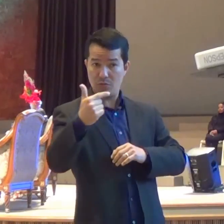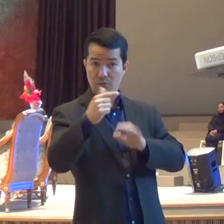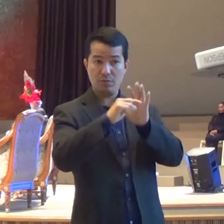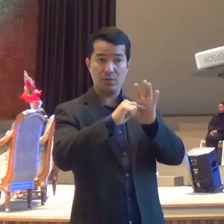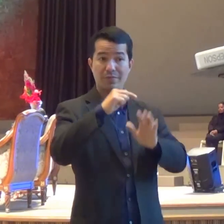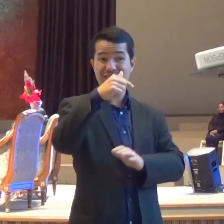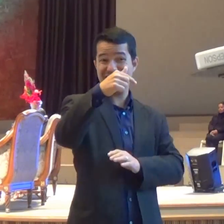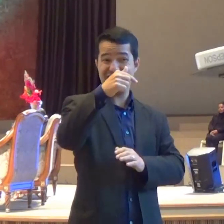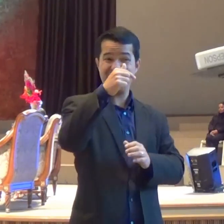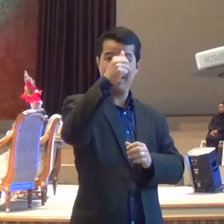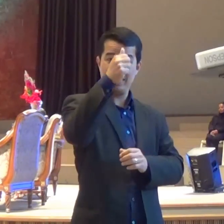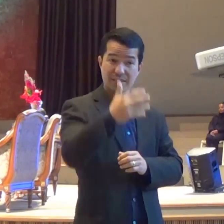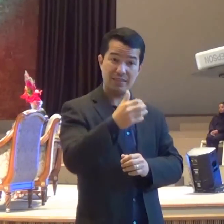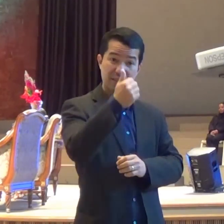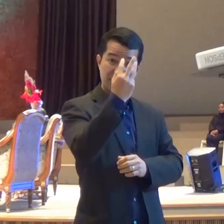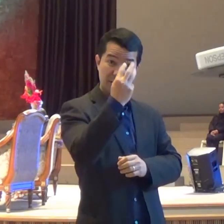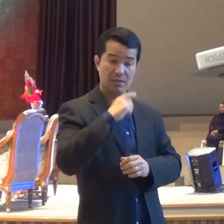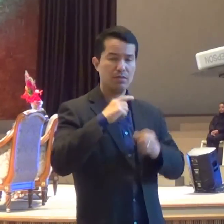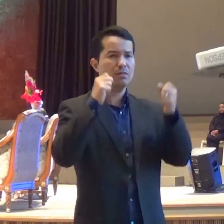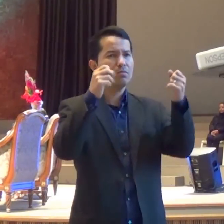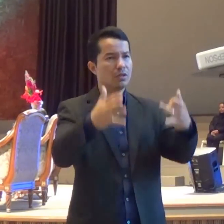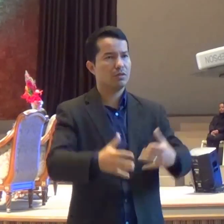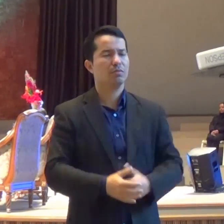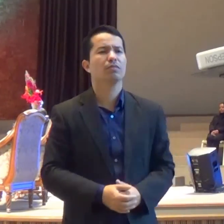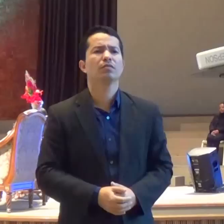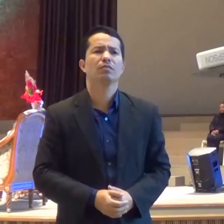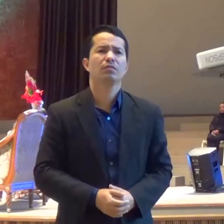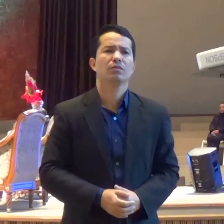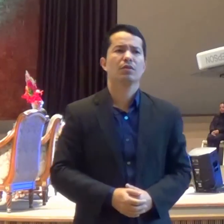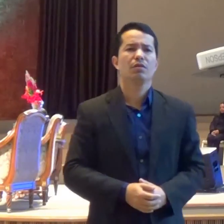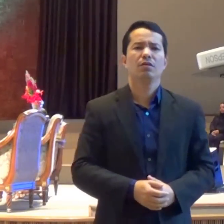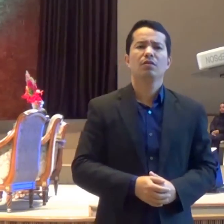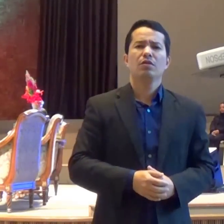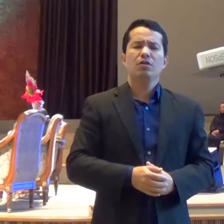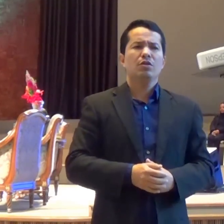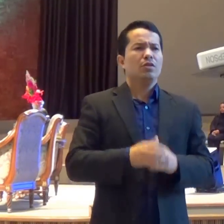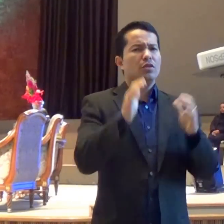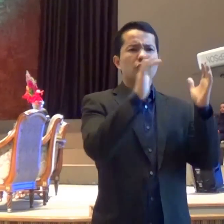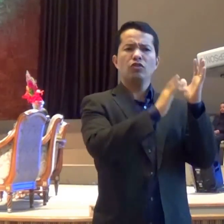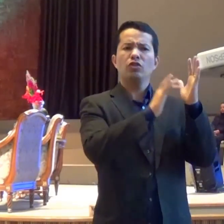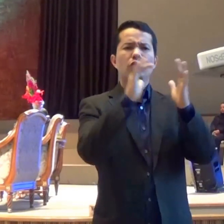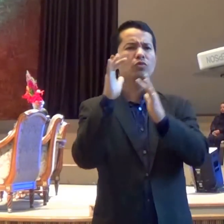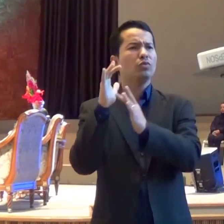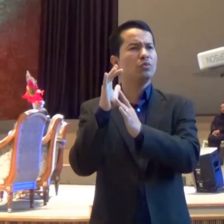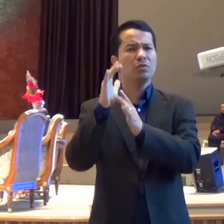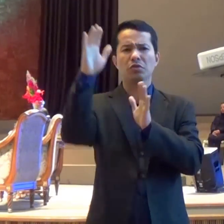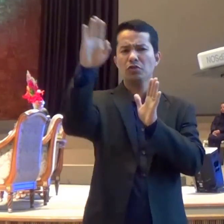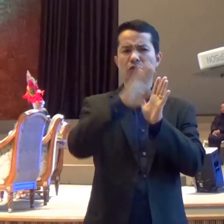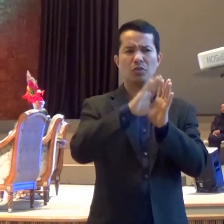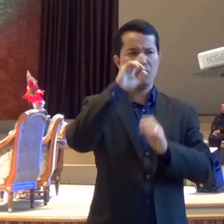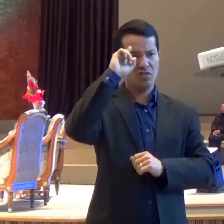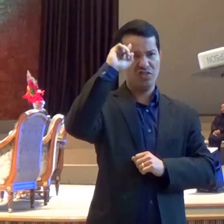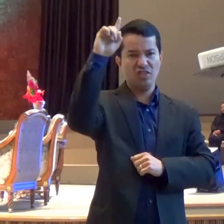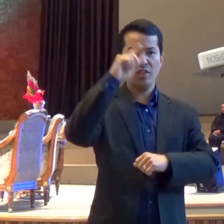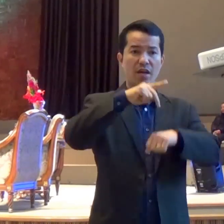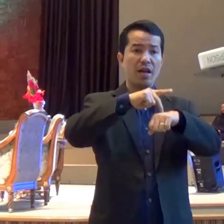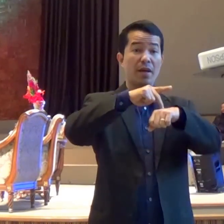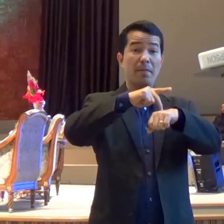13 Diz assim a palavra do Senhor Finalmente chegou o dia dos pães sem fermento no qual